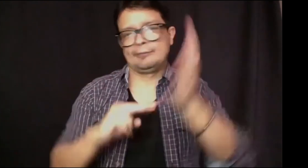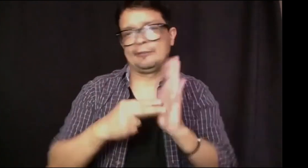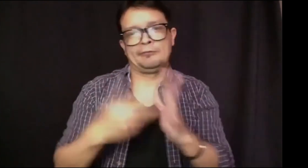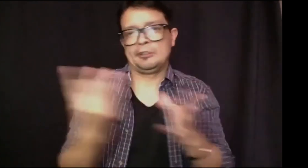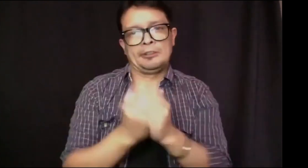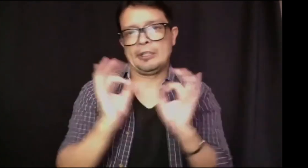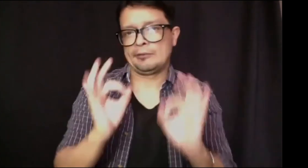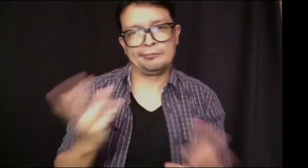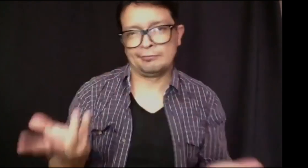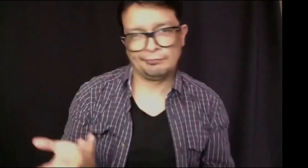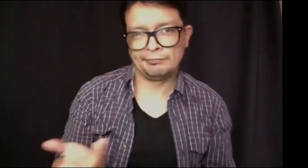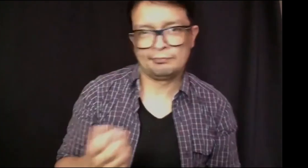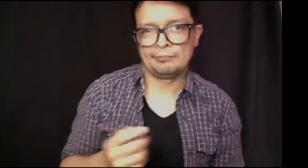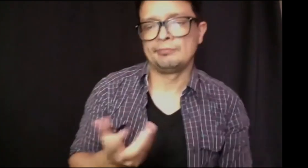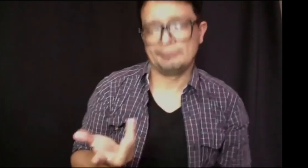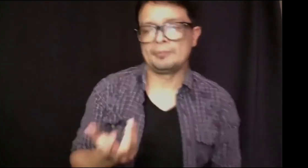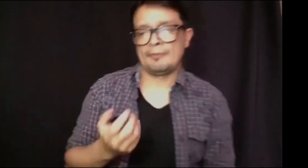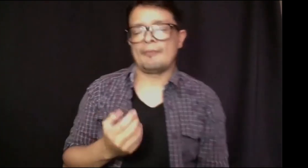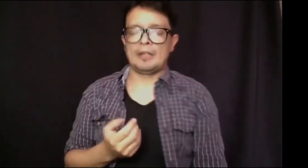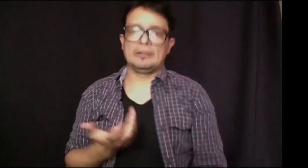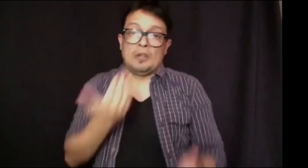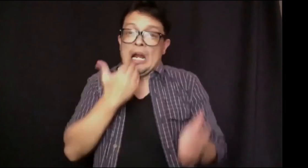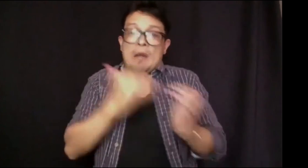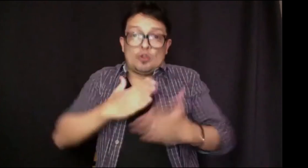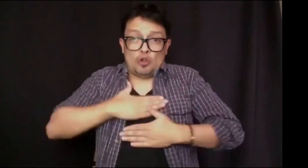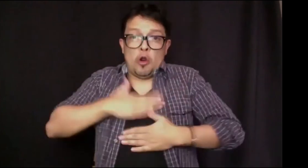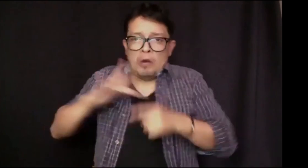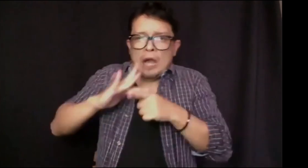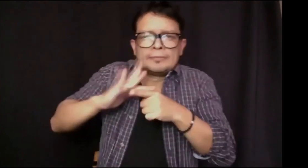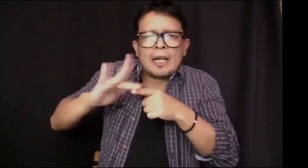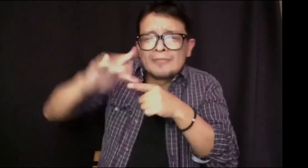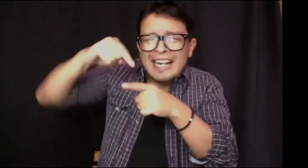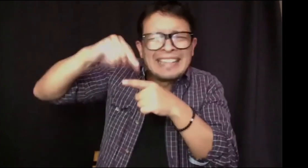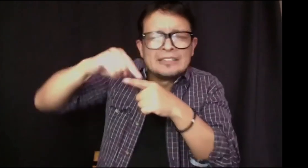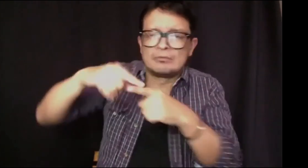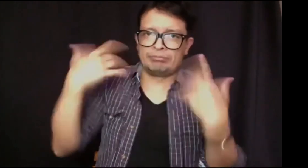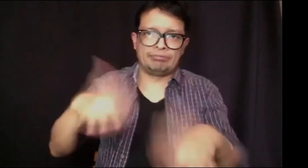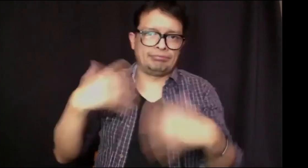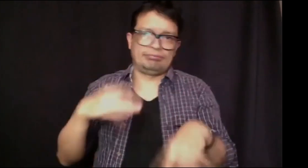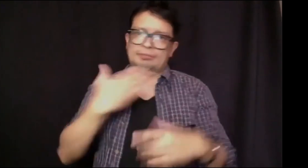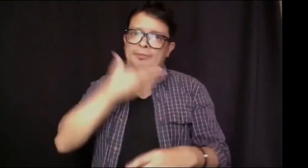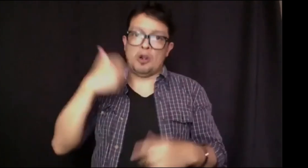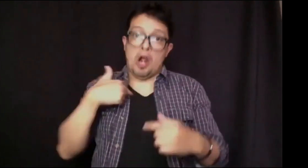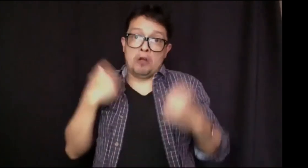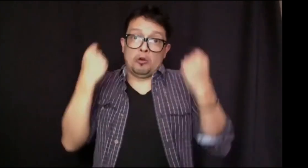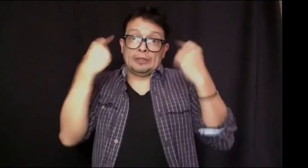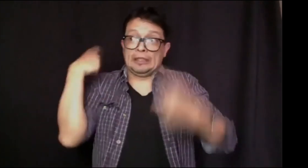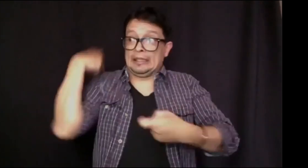Creo que desde esa postura hay un desbalance o un desequilibrio bastante relevante. En lo personal, ya